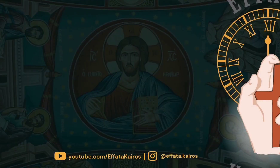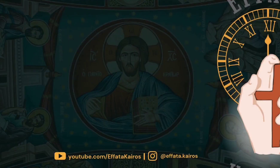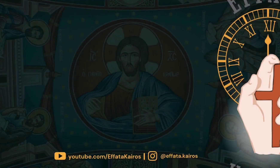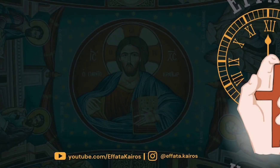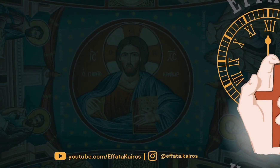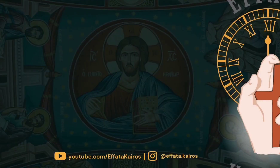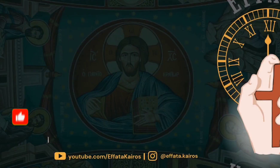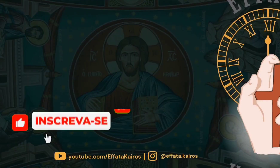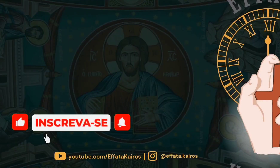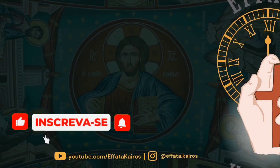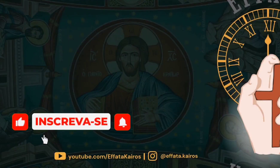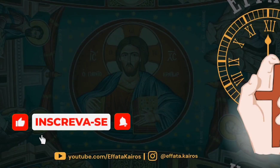Vamos